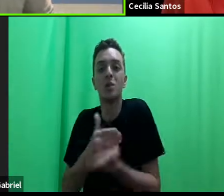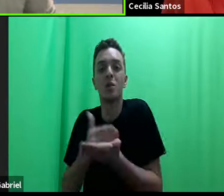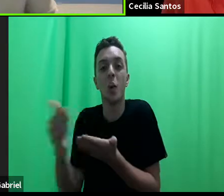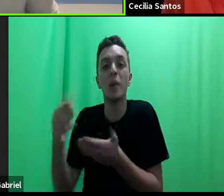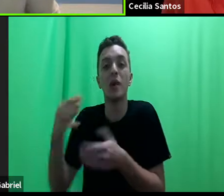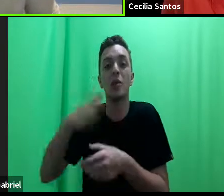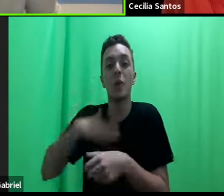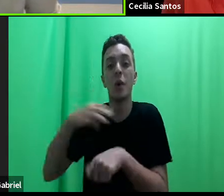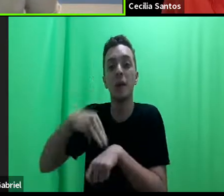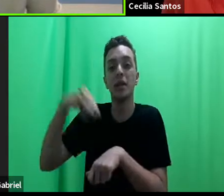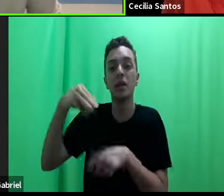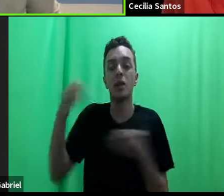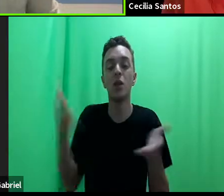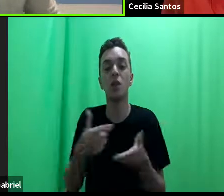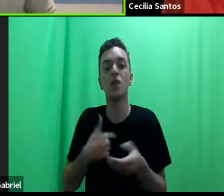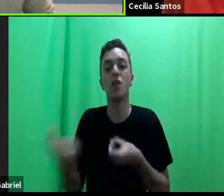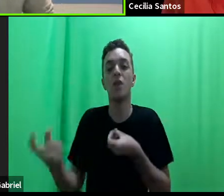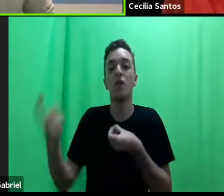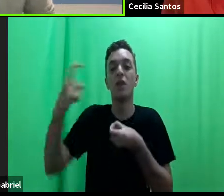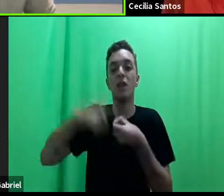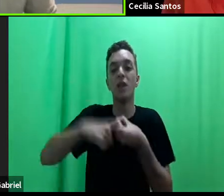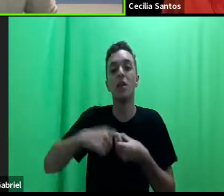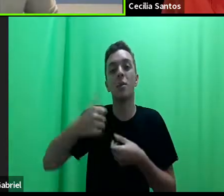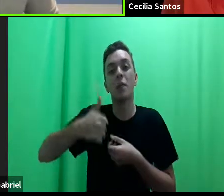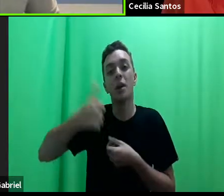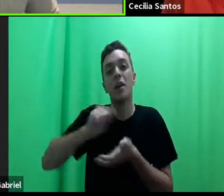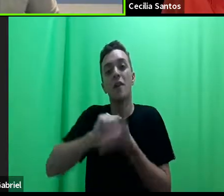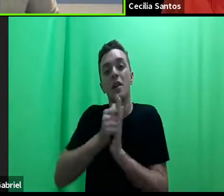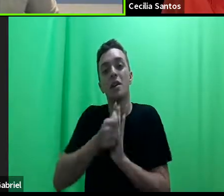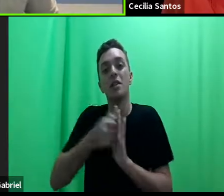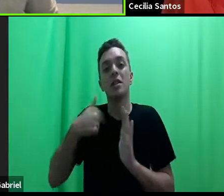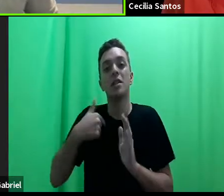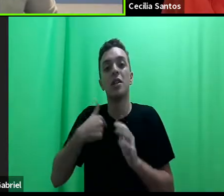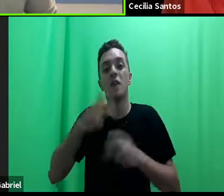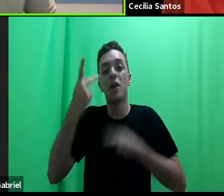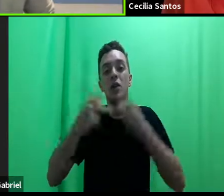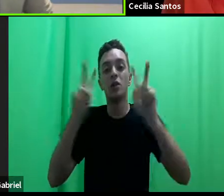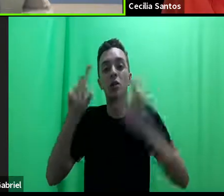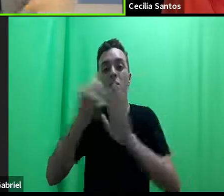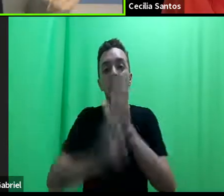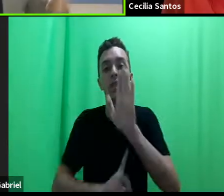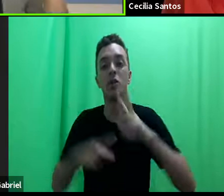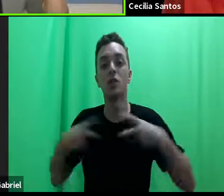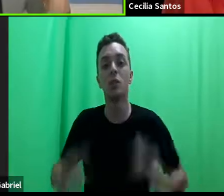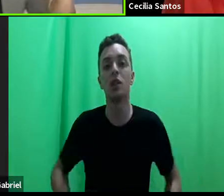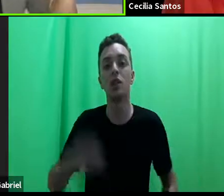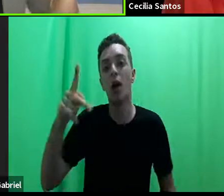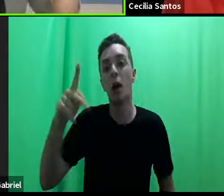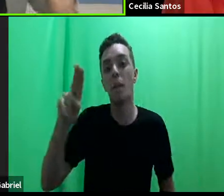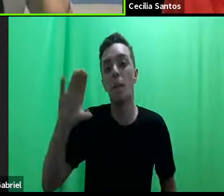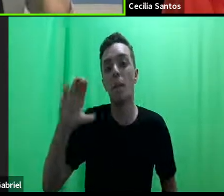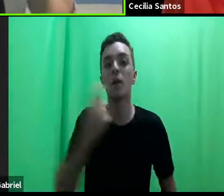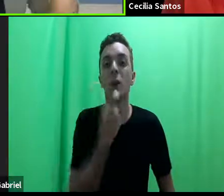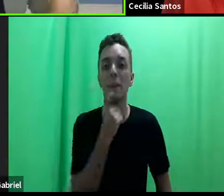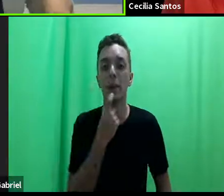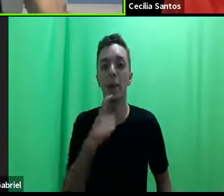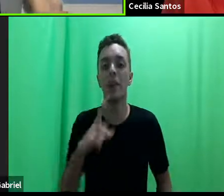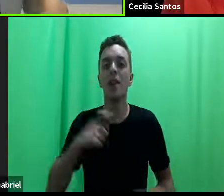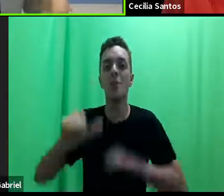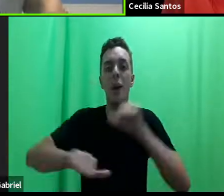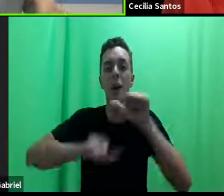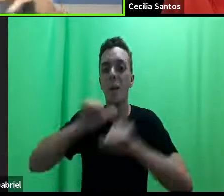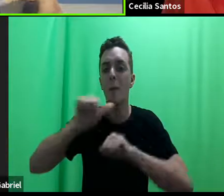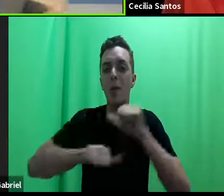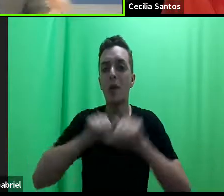e hoje estou voltando a te ouvir quando é a primeira vez que eu leciono direitos humanos na PUC de Campinas. Então, eu acho que tem uma mudança de